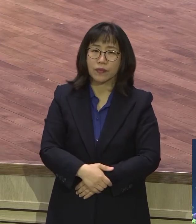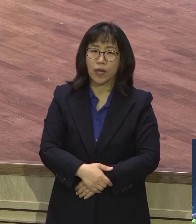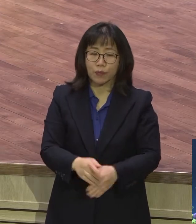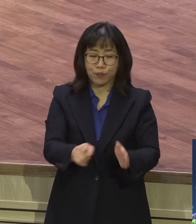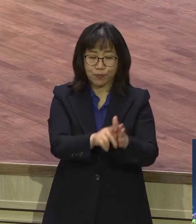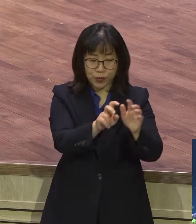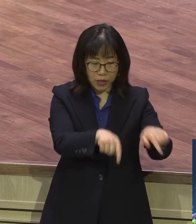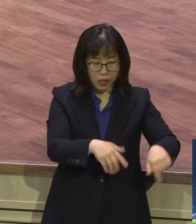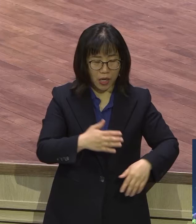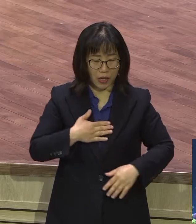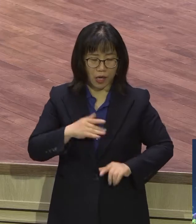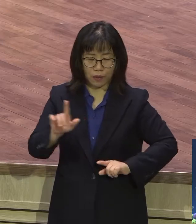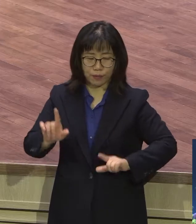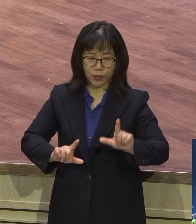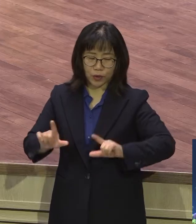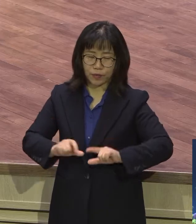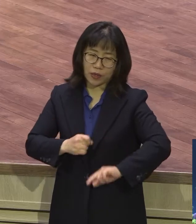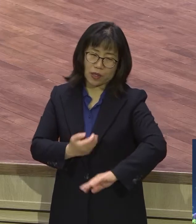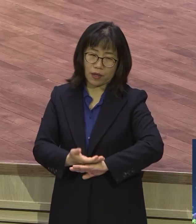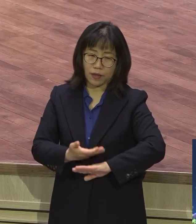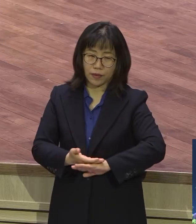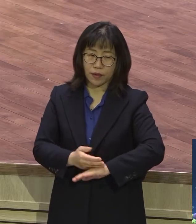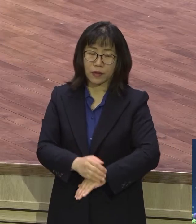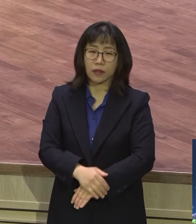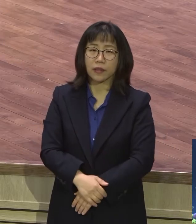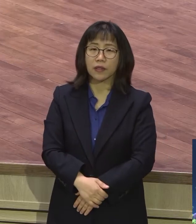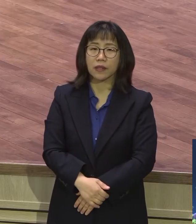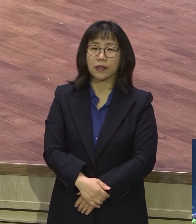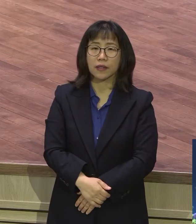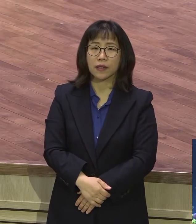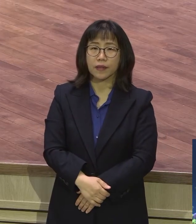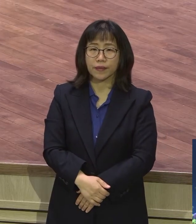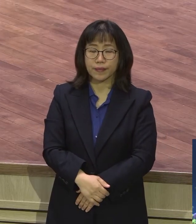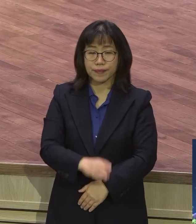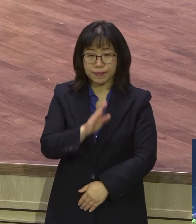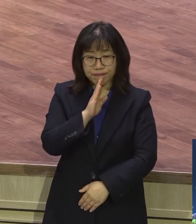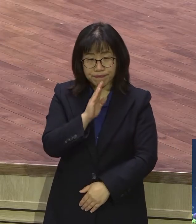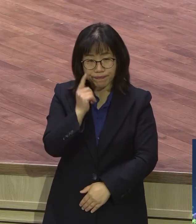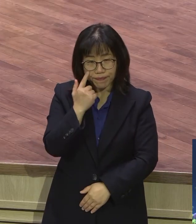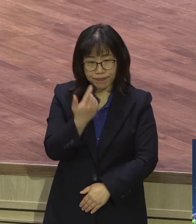다르단 말이에요. 종교의 대라고 달라요 우리는. 아멘. 다릅니다.